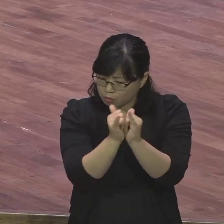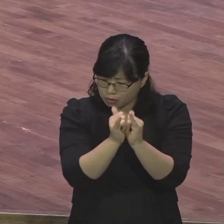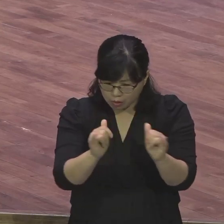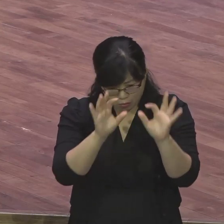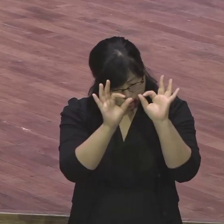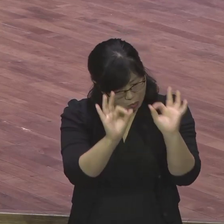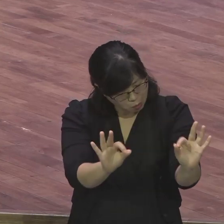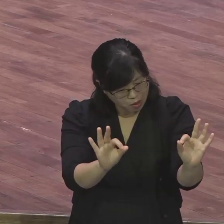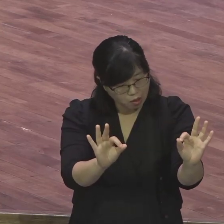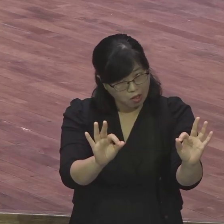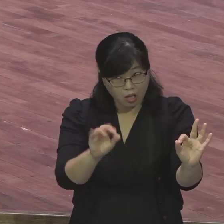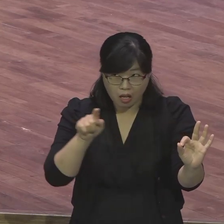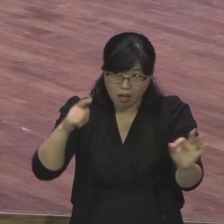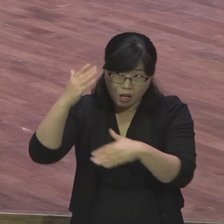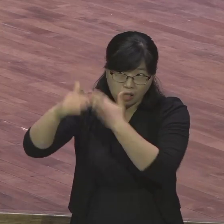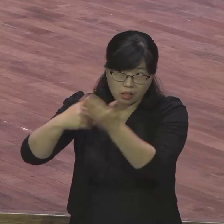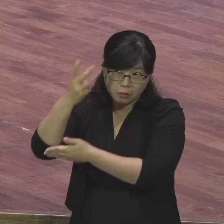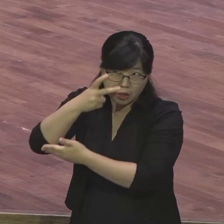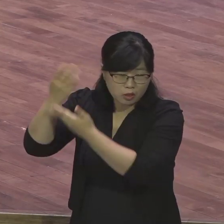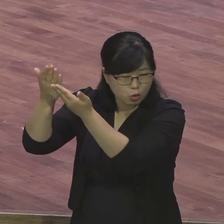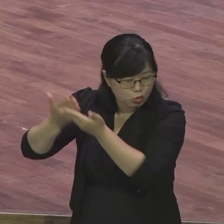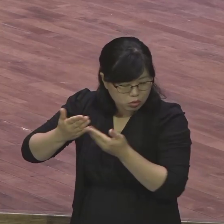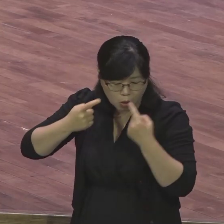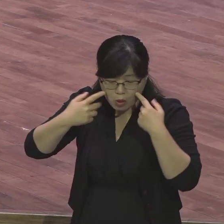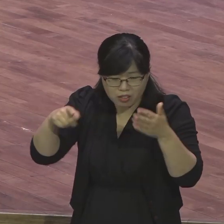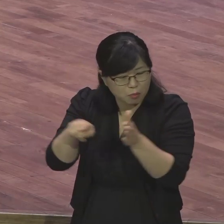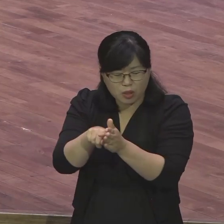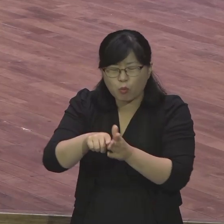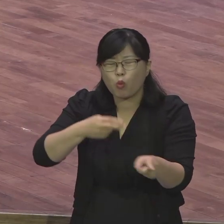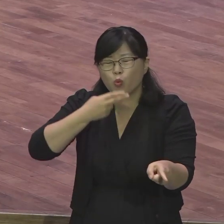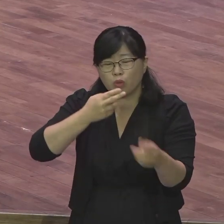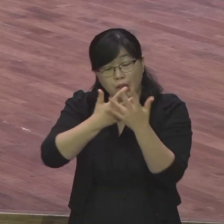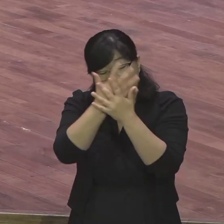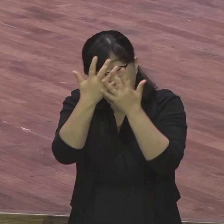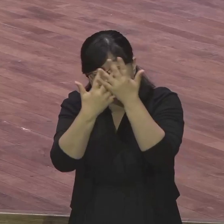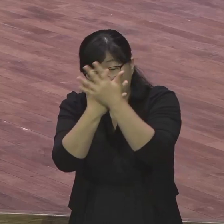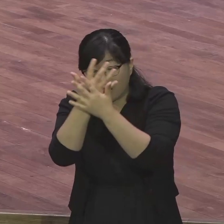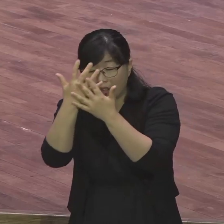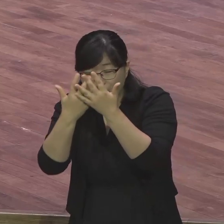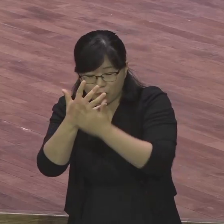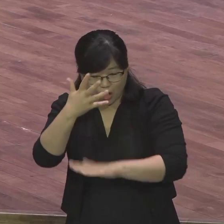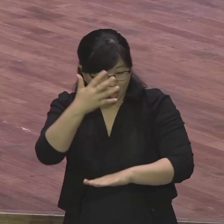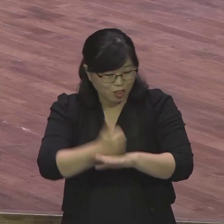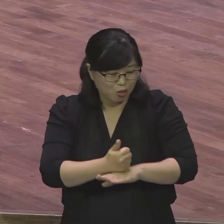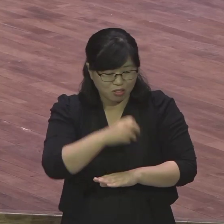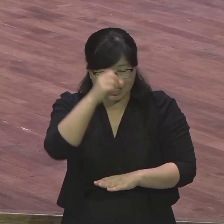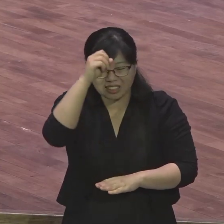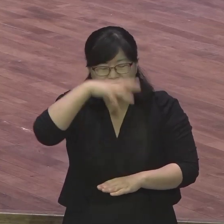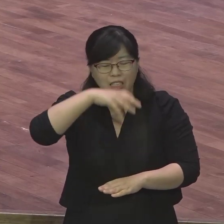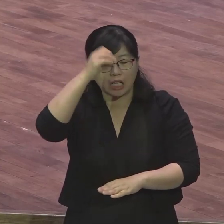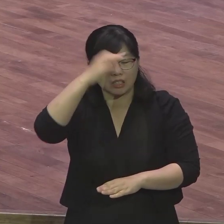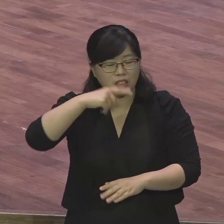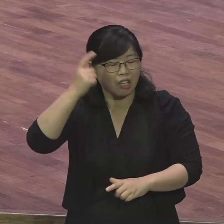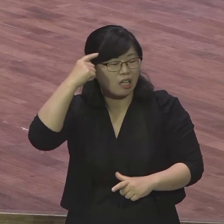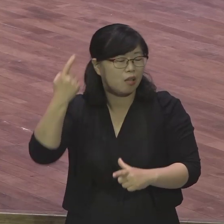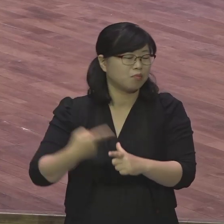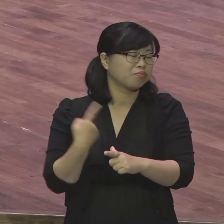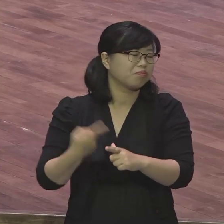그러니 기독교 종교생활해요. 종교생활. 기독교는 종교가 아니에요.